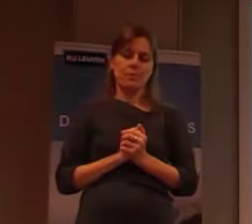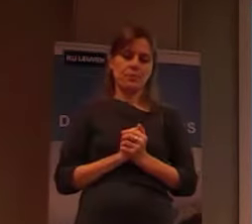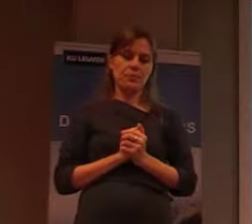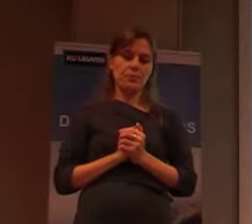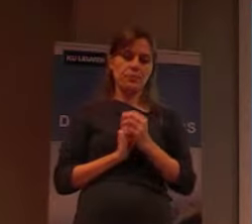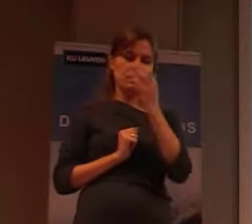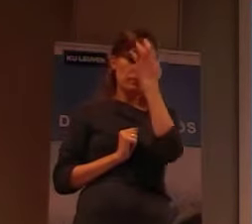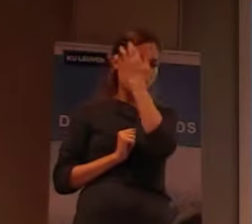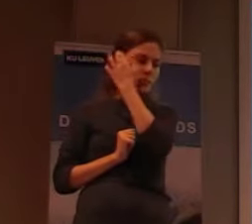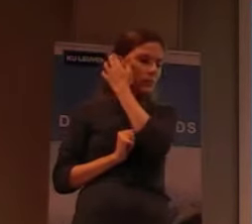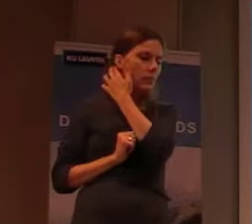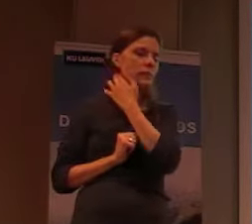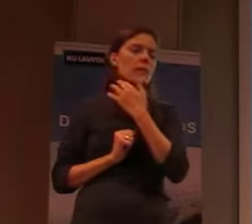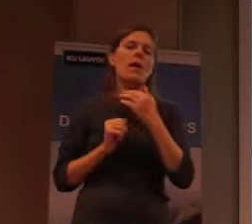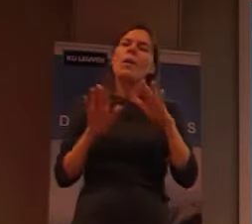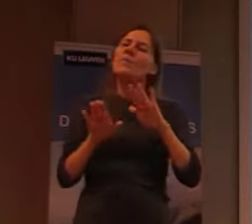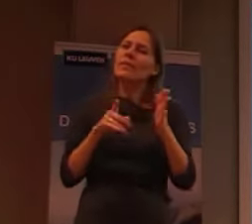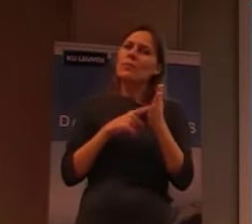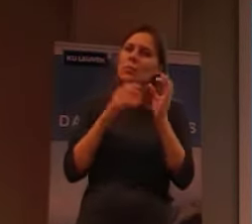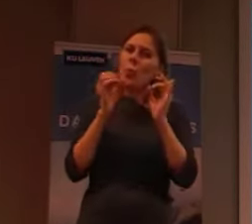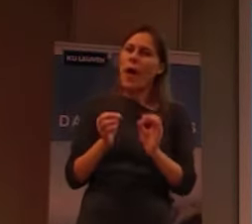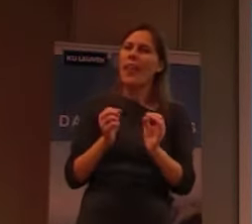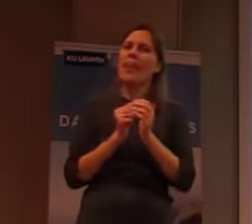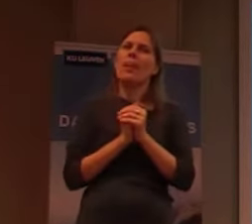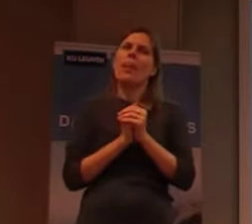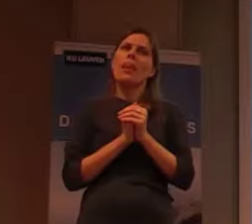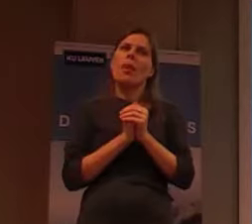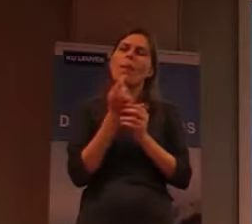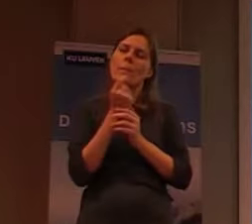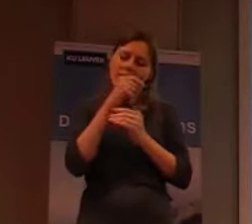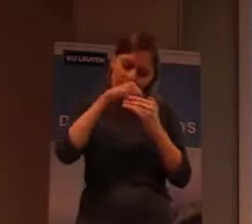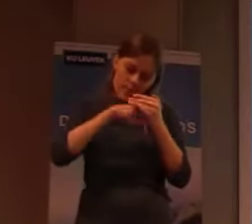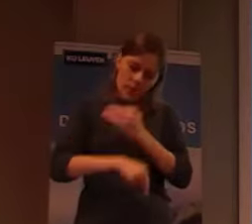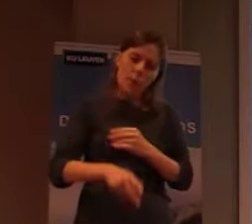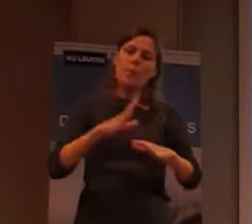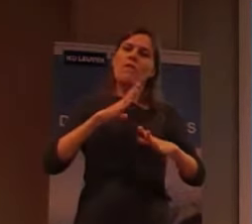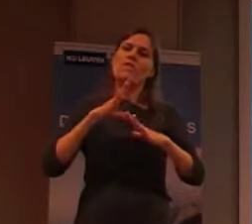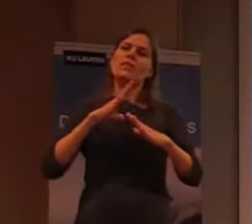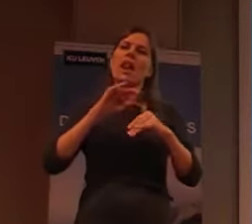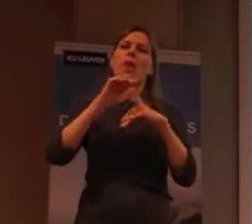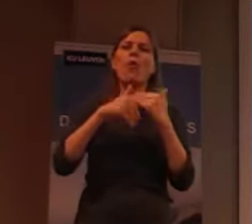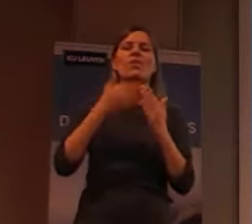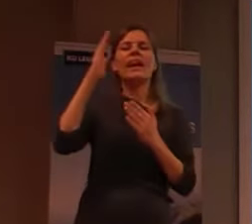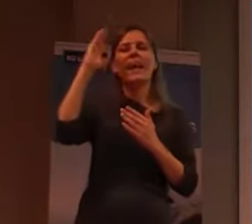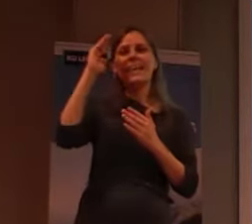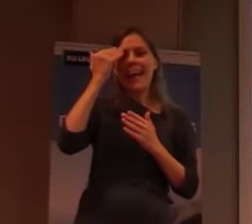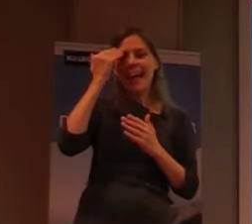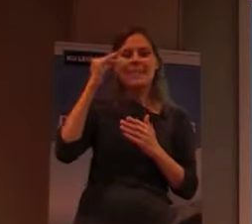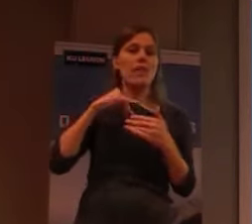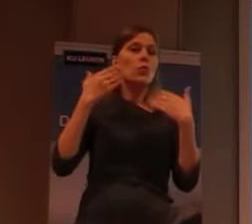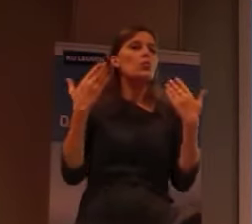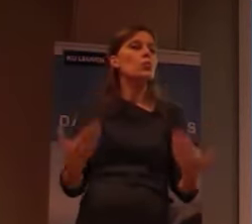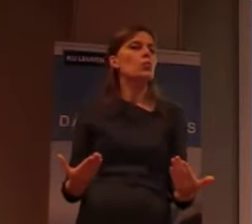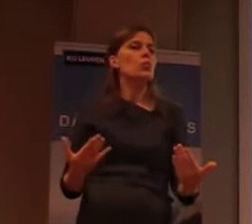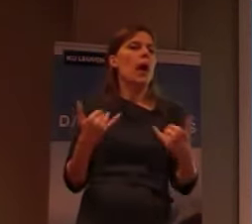En, dus, ik moet misschien, toch wel eventjes, teruggaan, op, de kennis, die er beschikbaar is, over lepra.